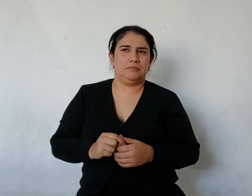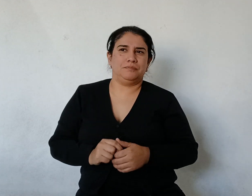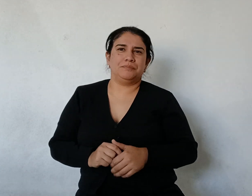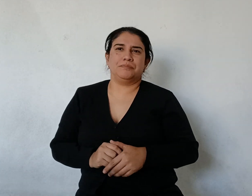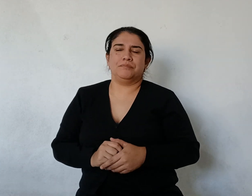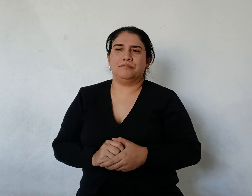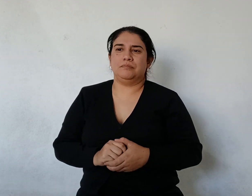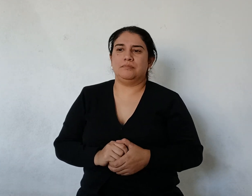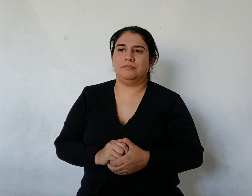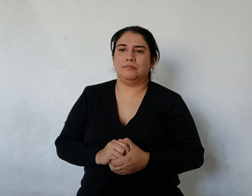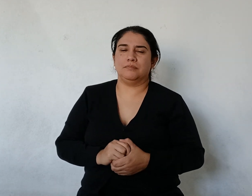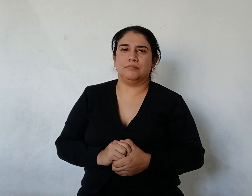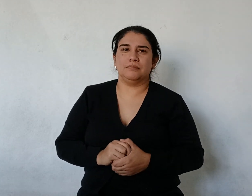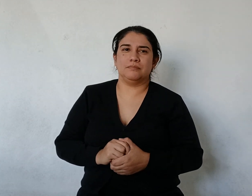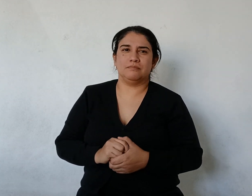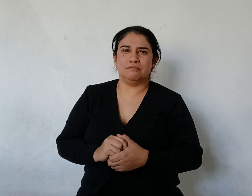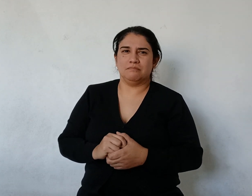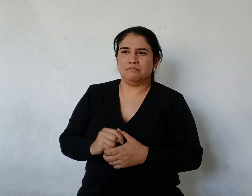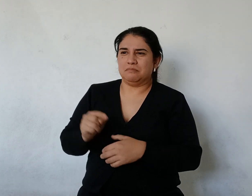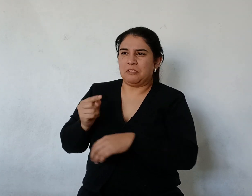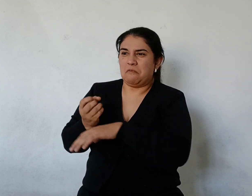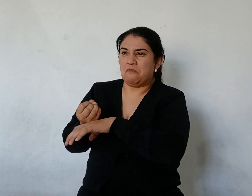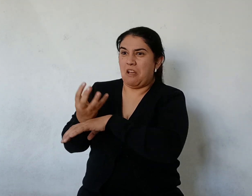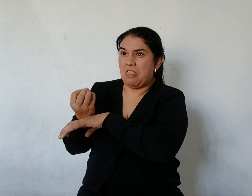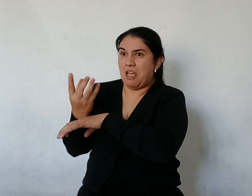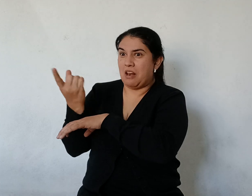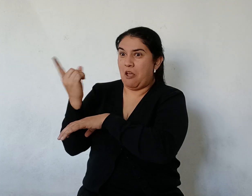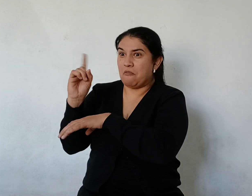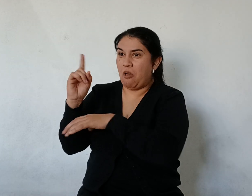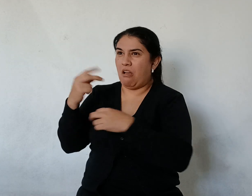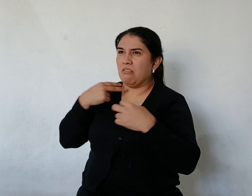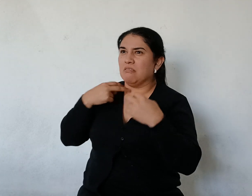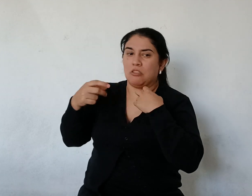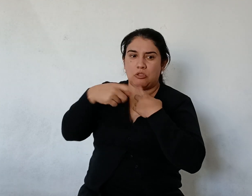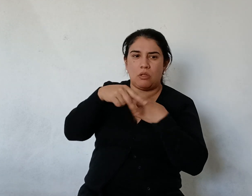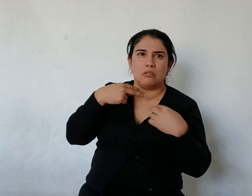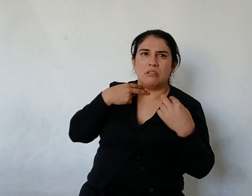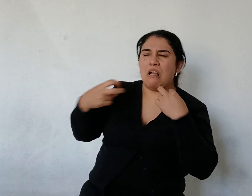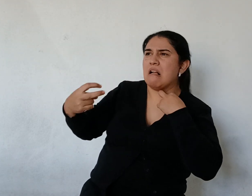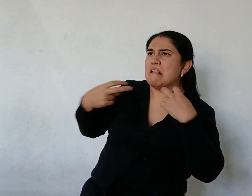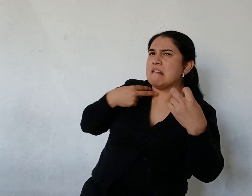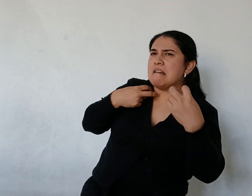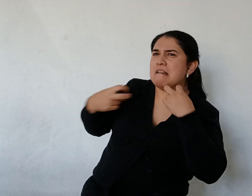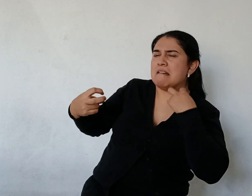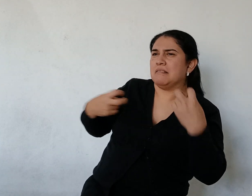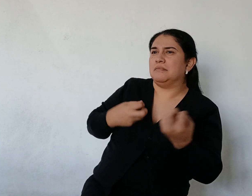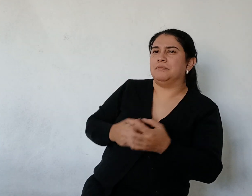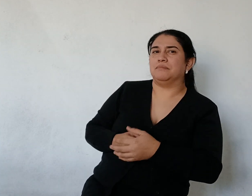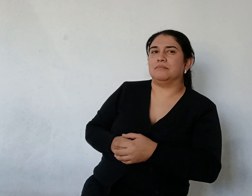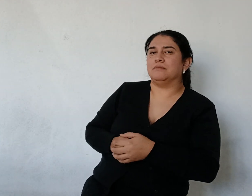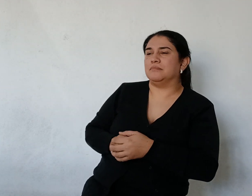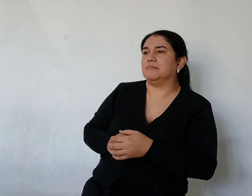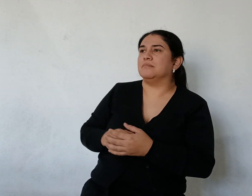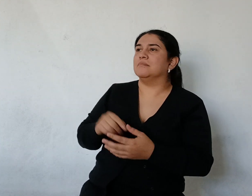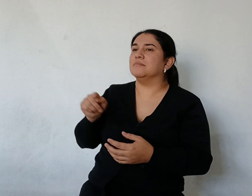Eso no es una ballena Le gritaron en las orejas Porque era un poco sordo ¿Qué es eso que pasó?